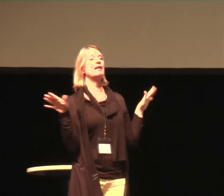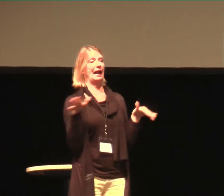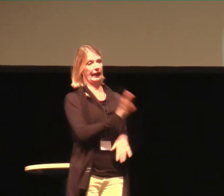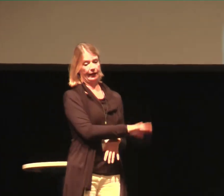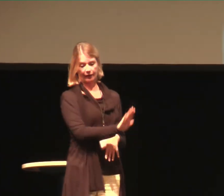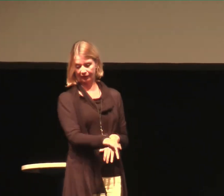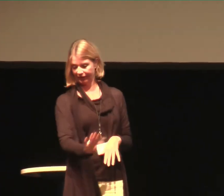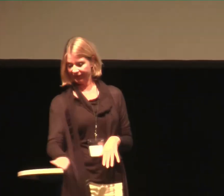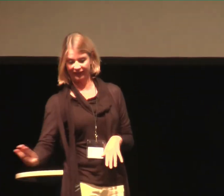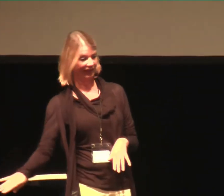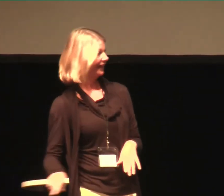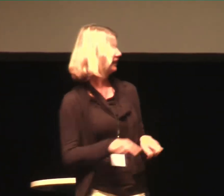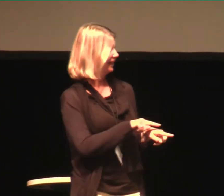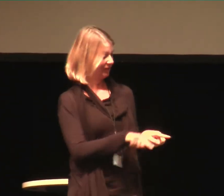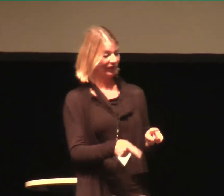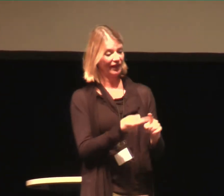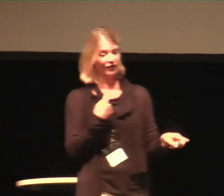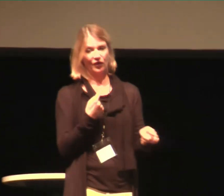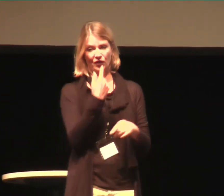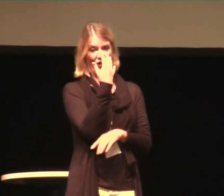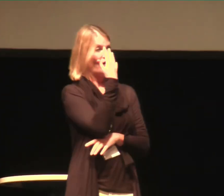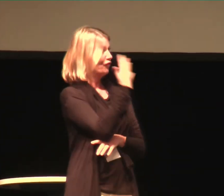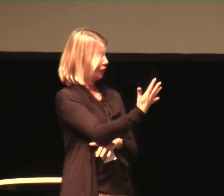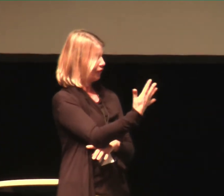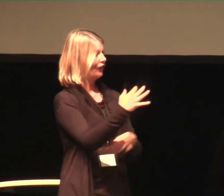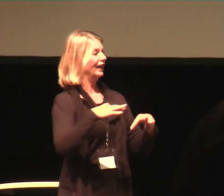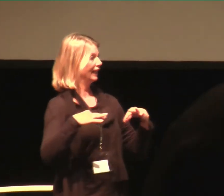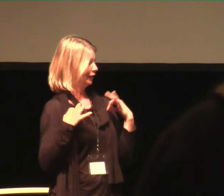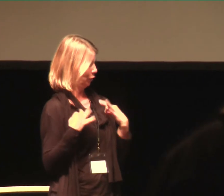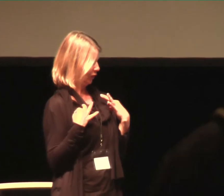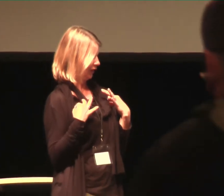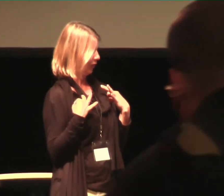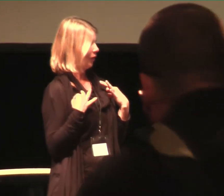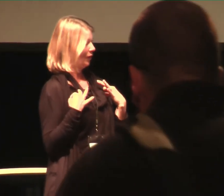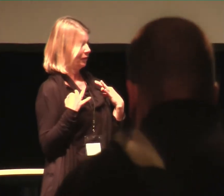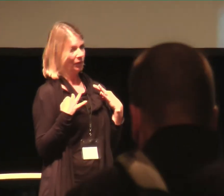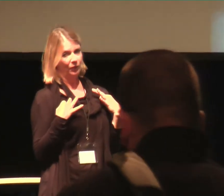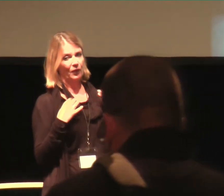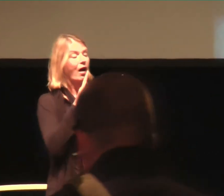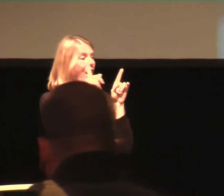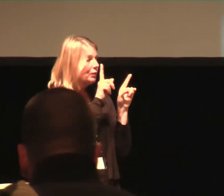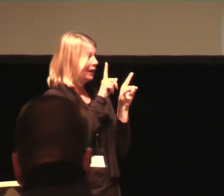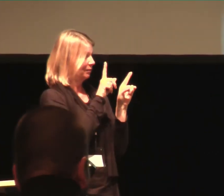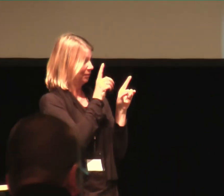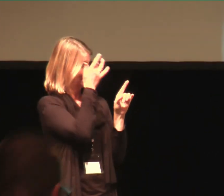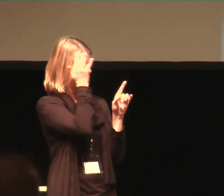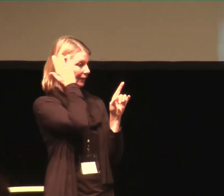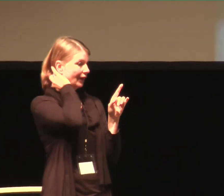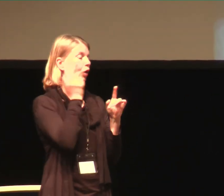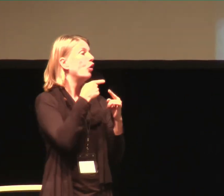Davon haben fünf gesunde. Die sind alle gesund. Also das heißt ohne Körperkörper. Aber was die Sprache anbedenkt, ganz